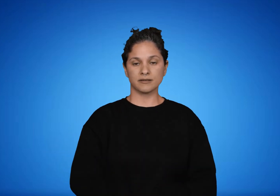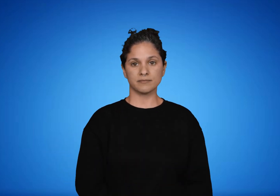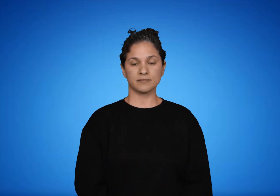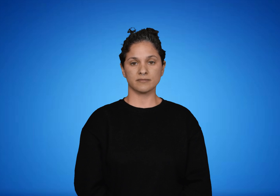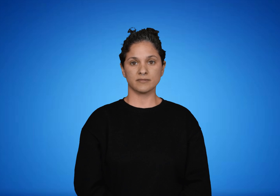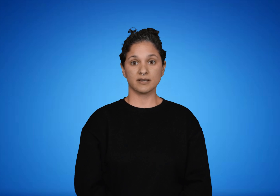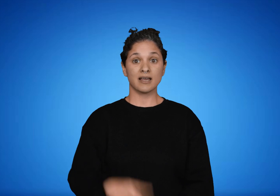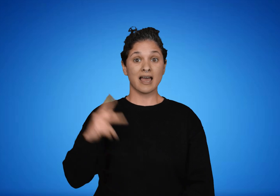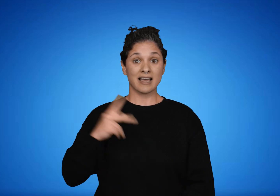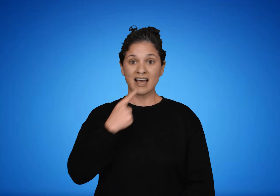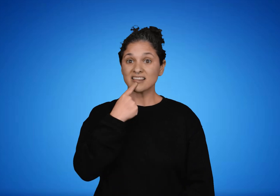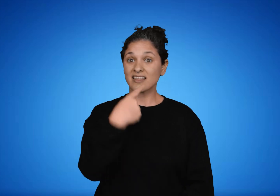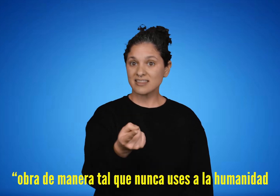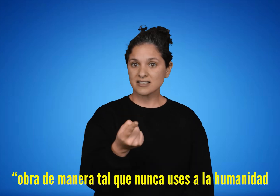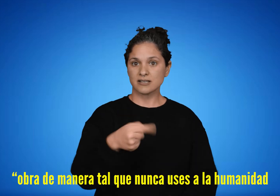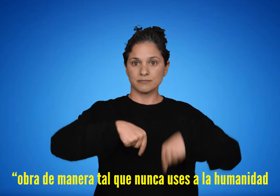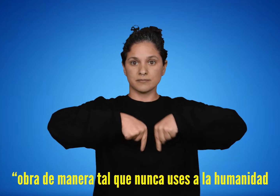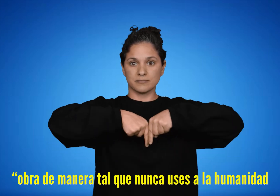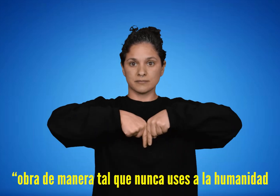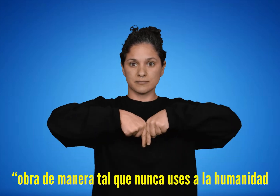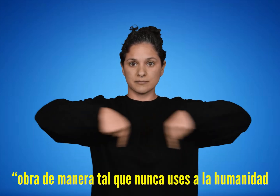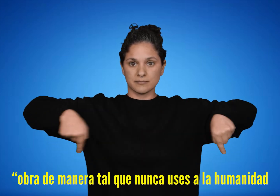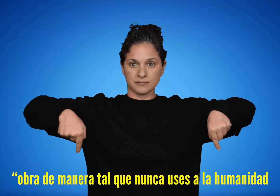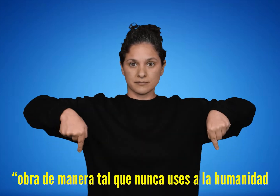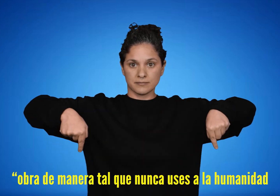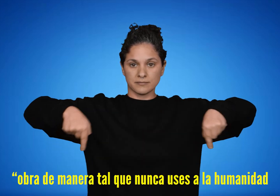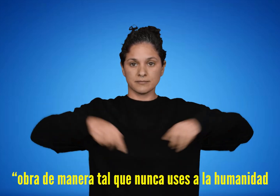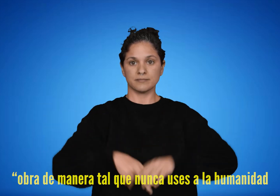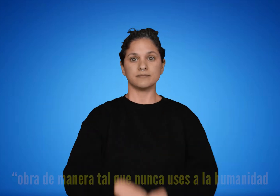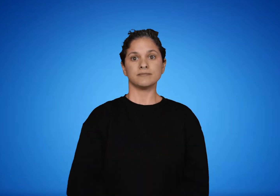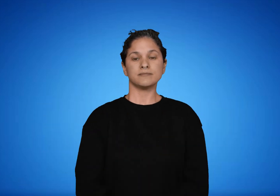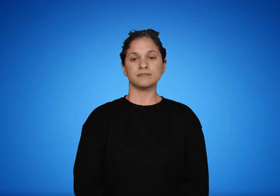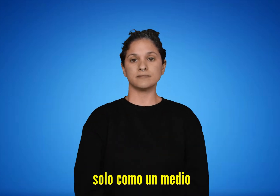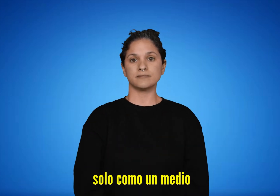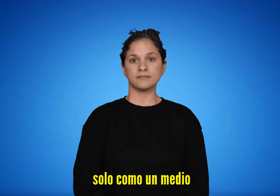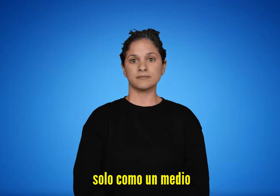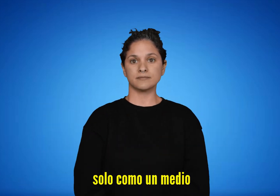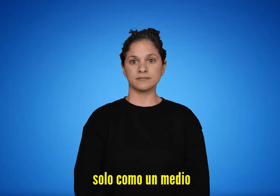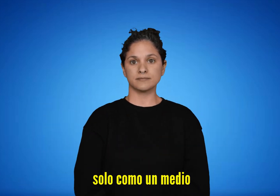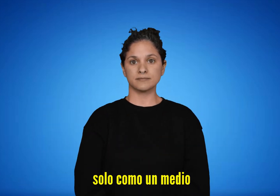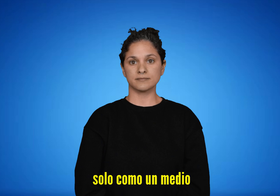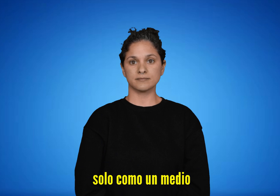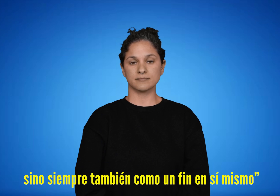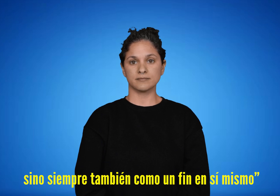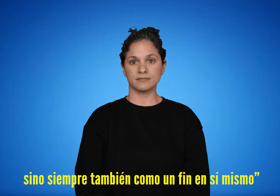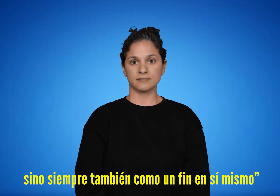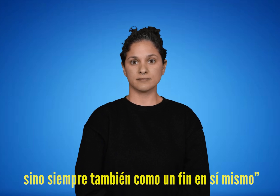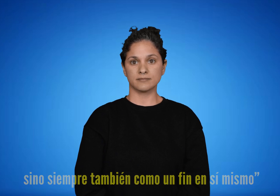Kant escribió Obra de manera tal que nunca uses a la humanidad solo como un medio, sino siempre también